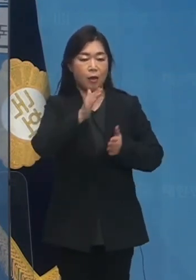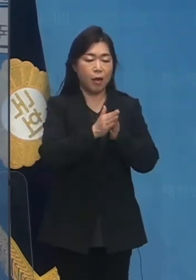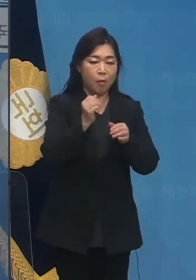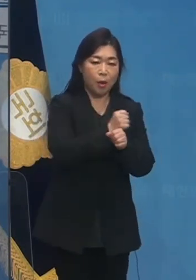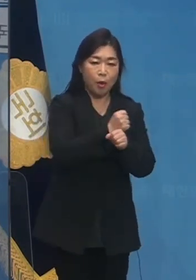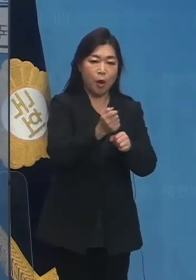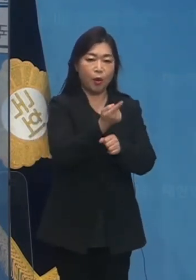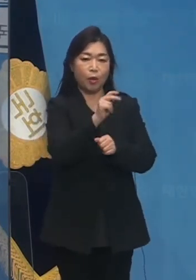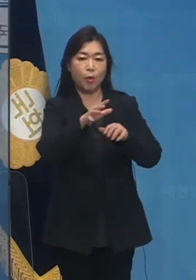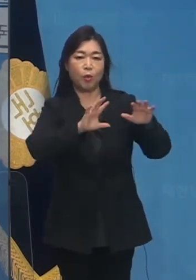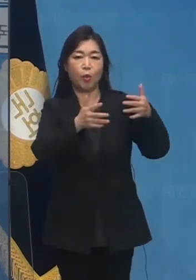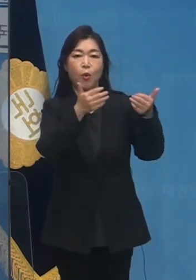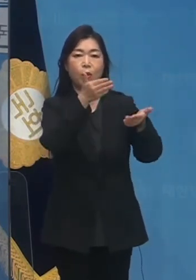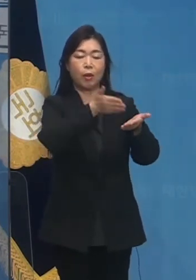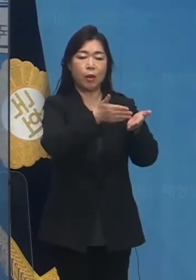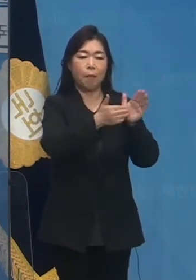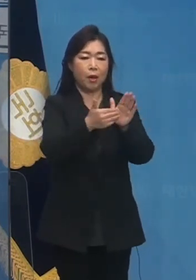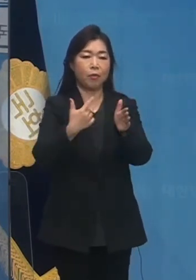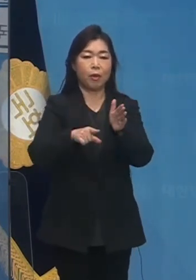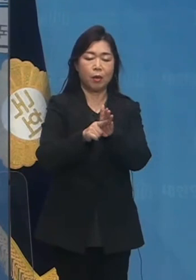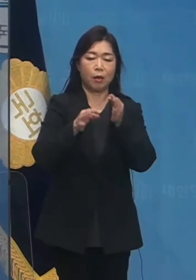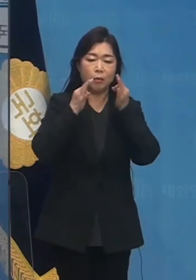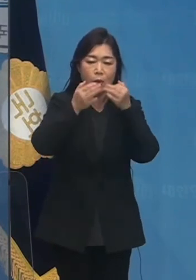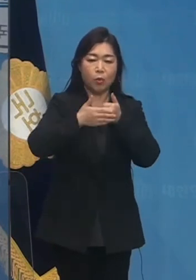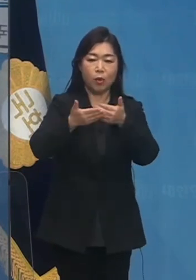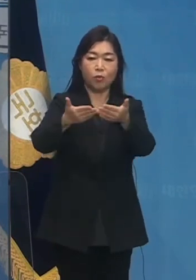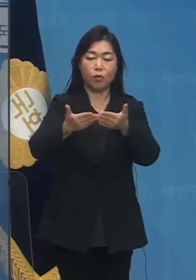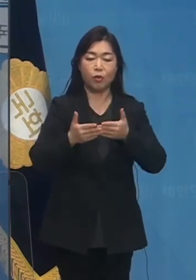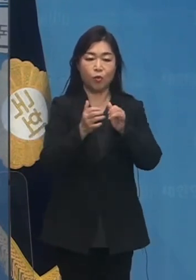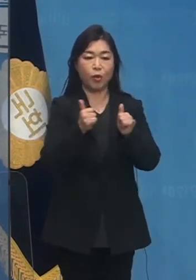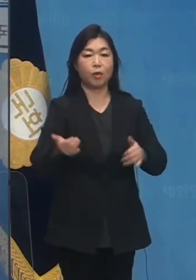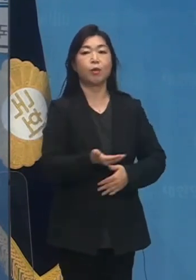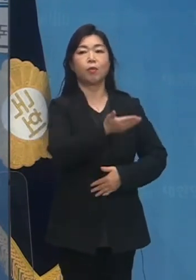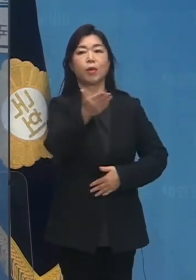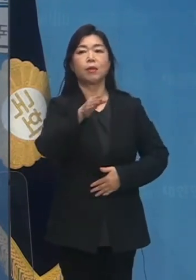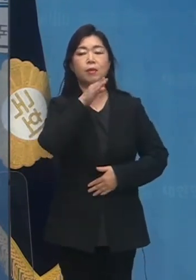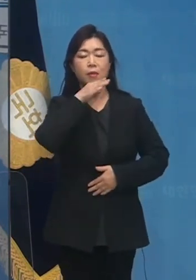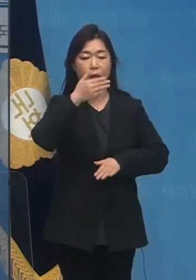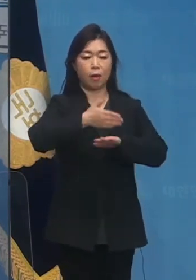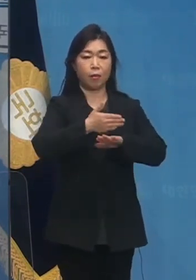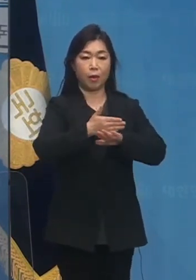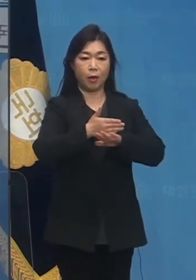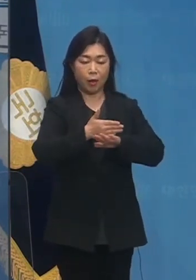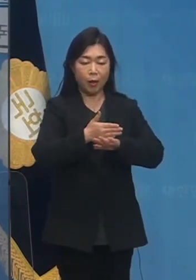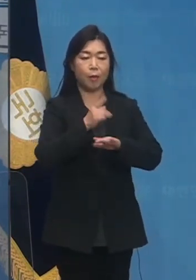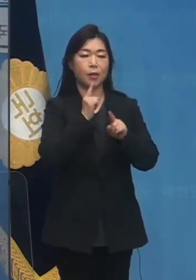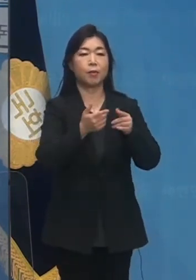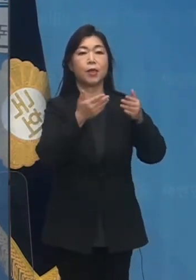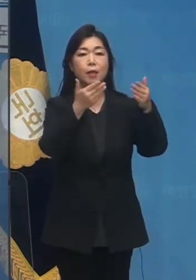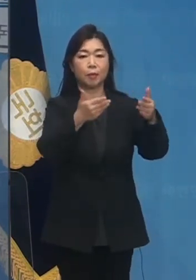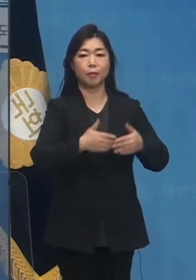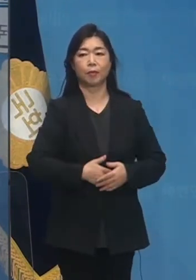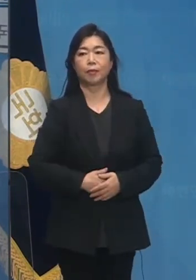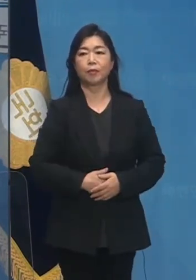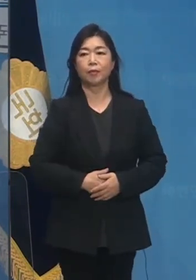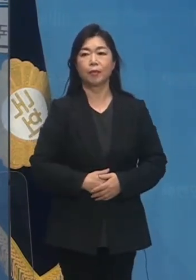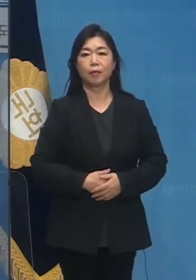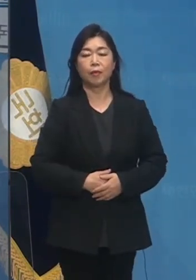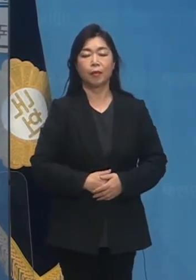조지를 위해 힘써주시고 응원해주신 국민 여러분께 진심으로 머리 숙여 감사드립니다.